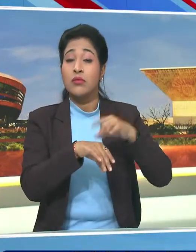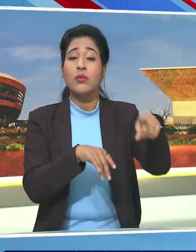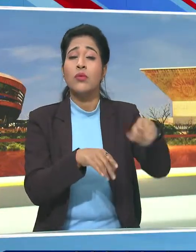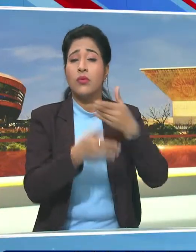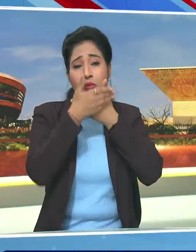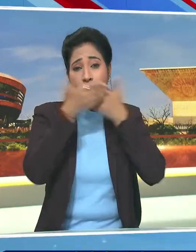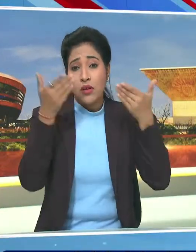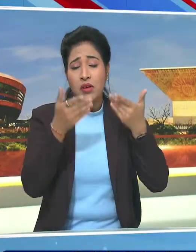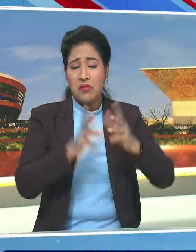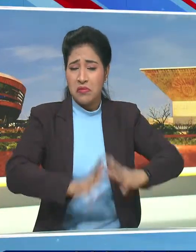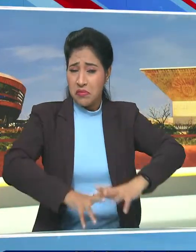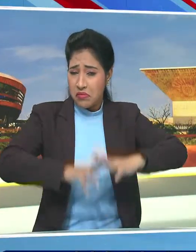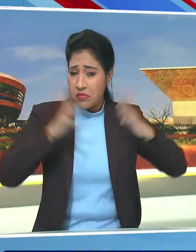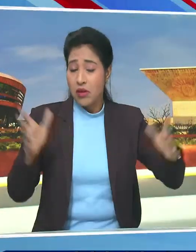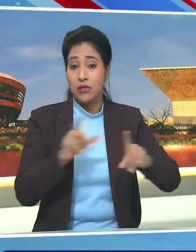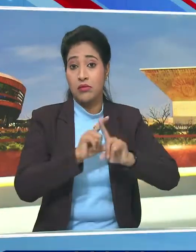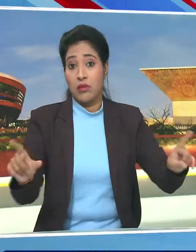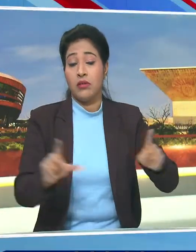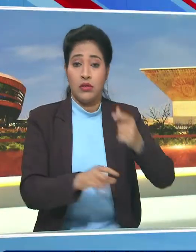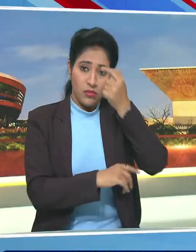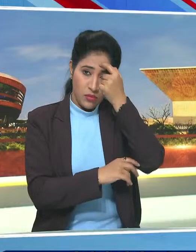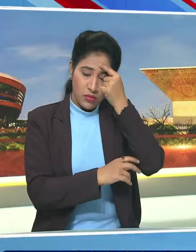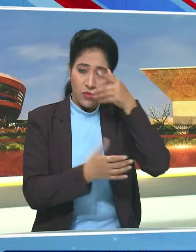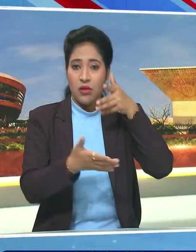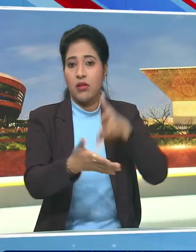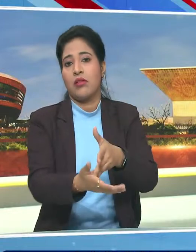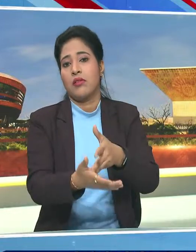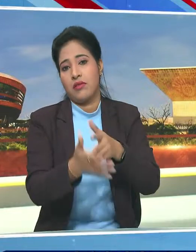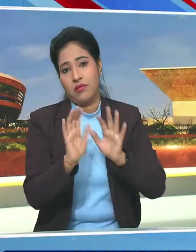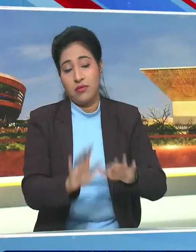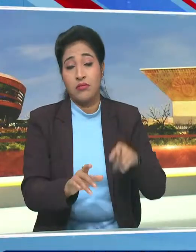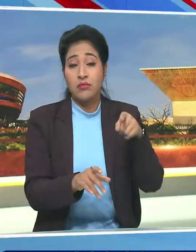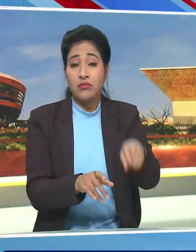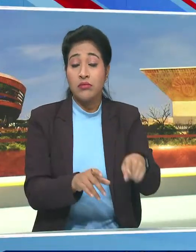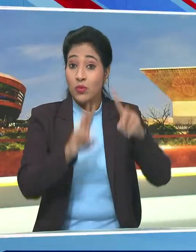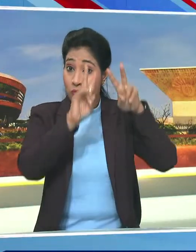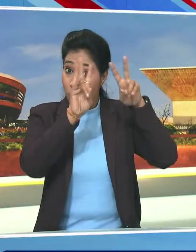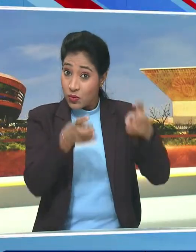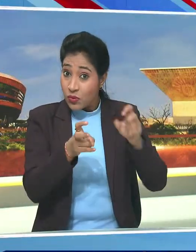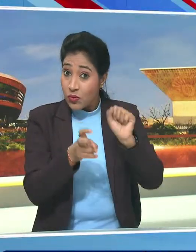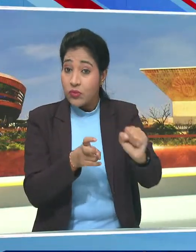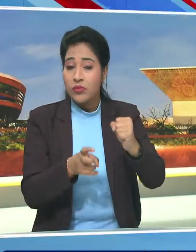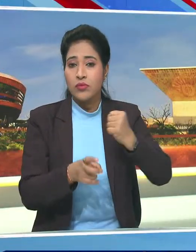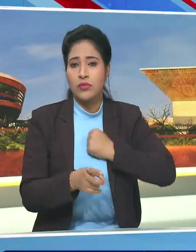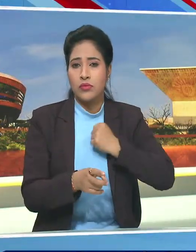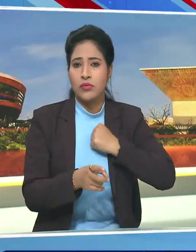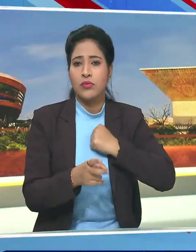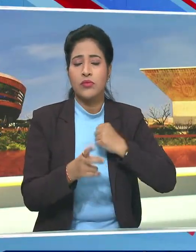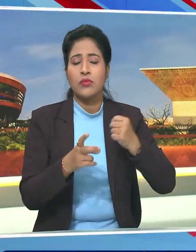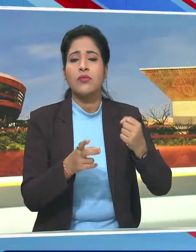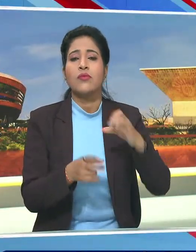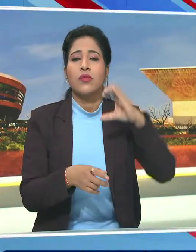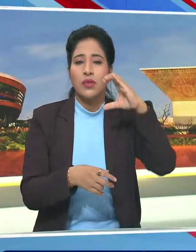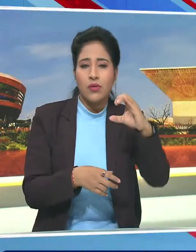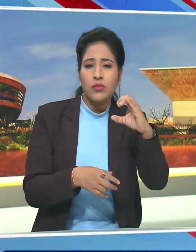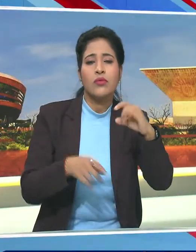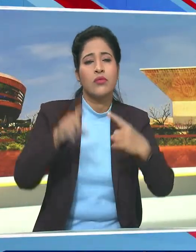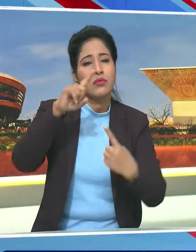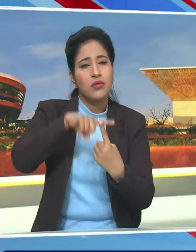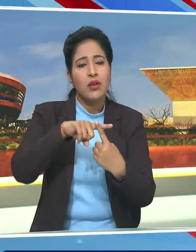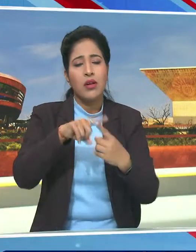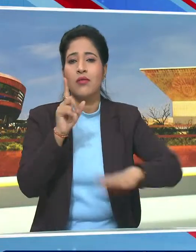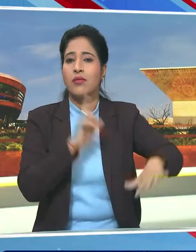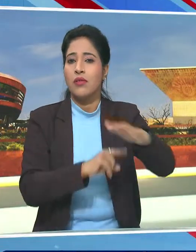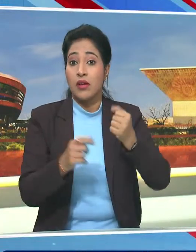सबसे गंभीर चनौती है इस समन्द में हमने Counter-terrorism के खेत्र में